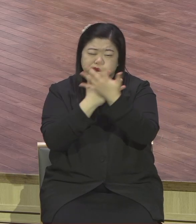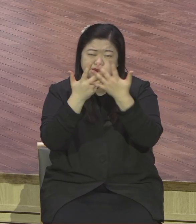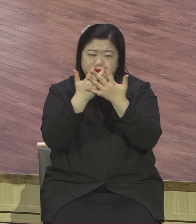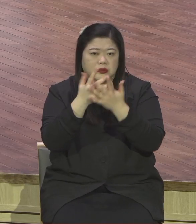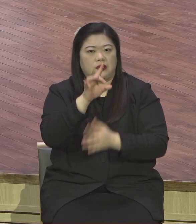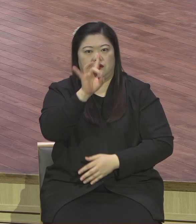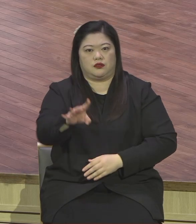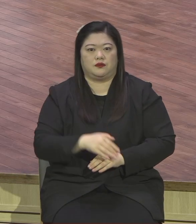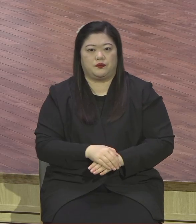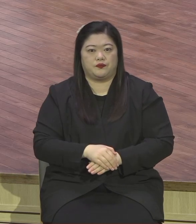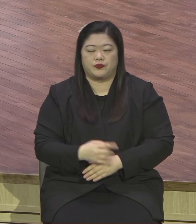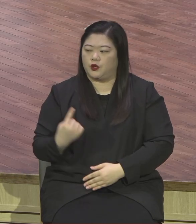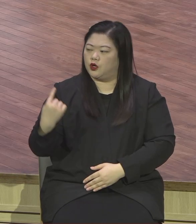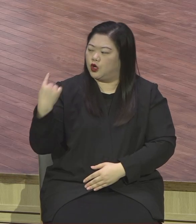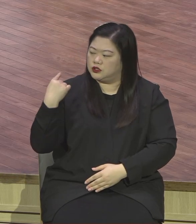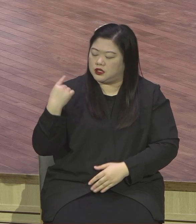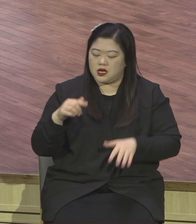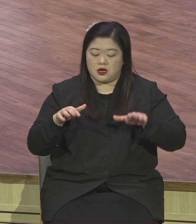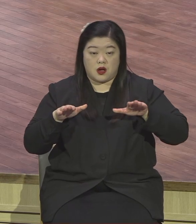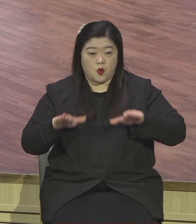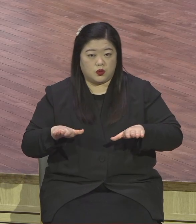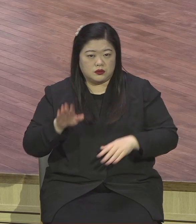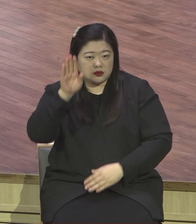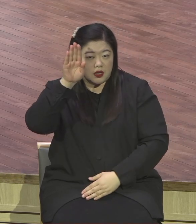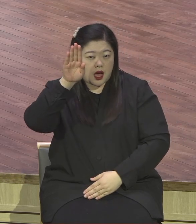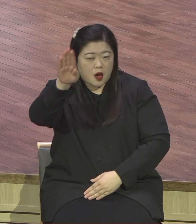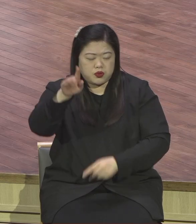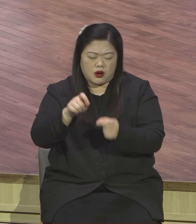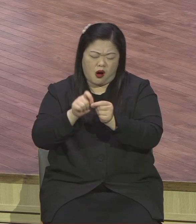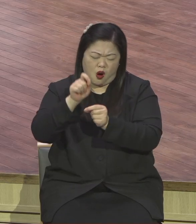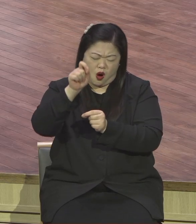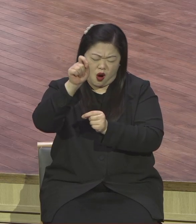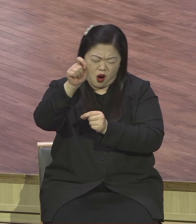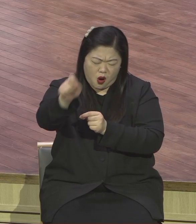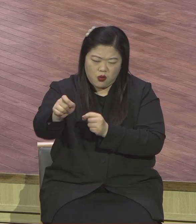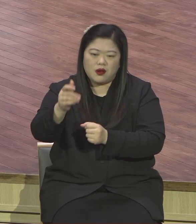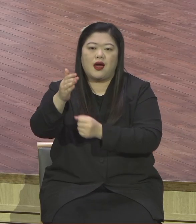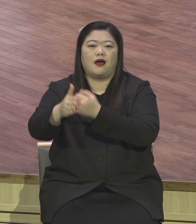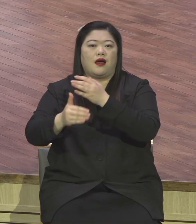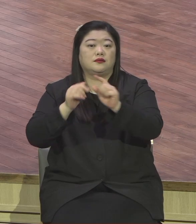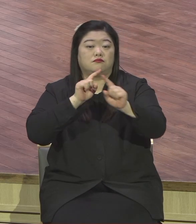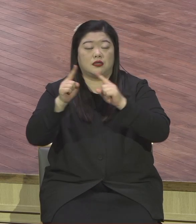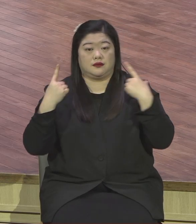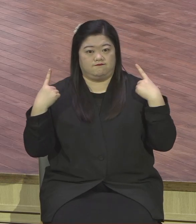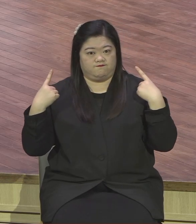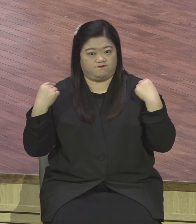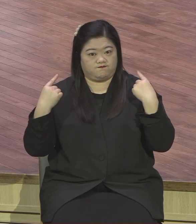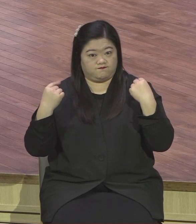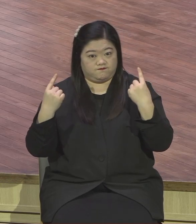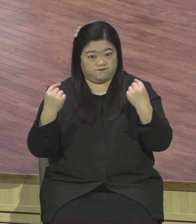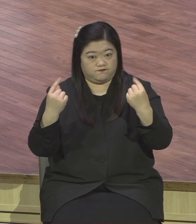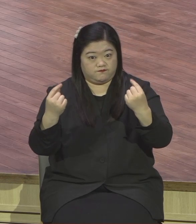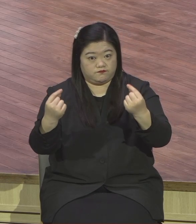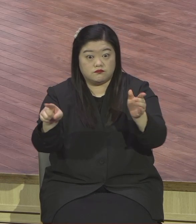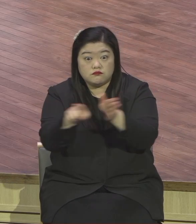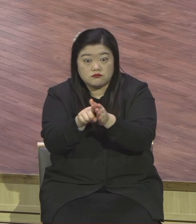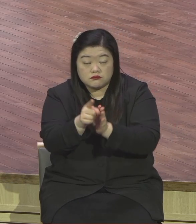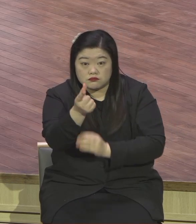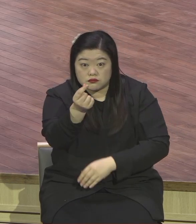영원토록 변화 없으신 하나님의 말씀을 붙잡는 언약적 삶을